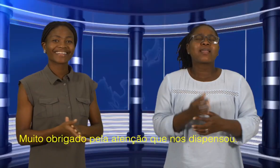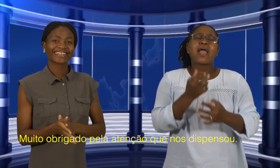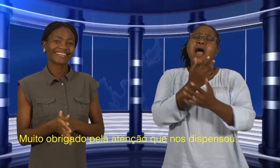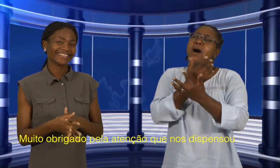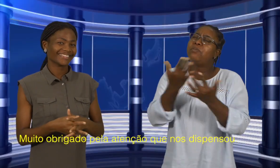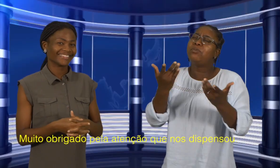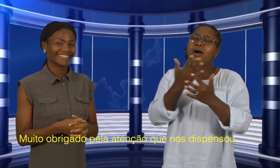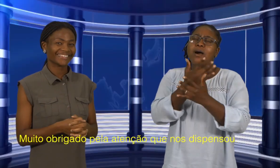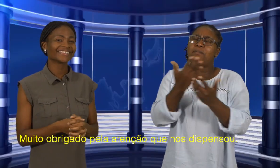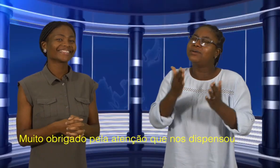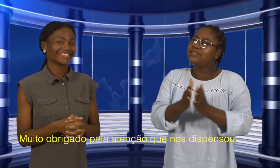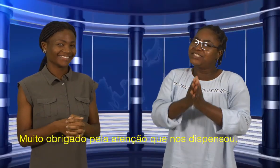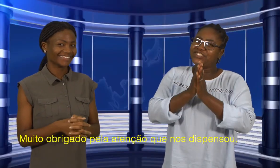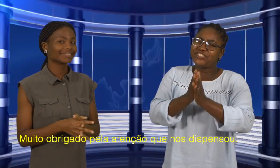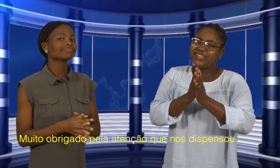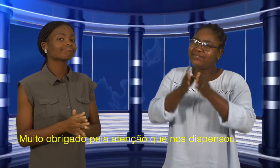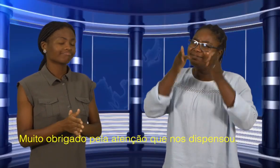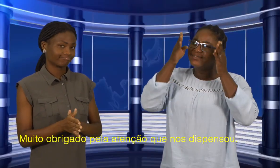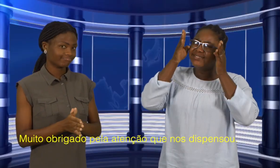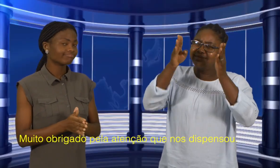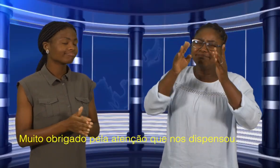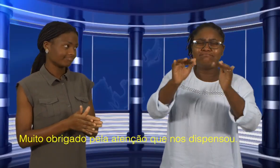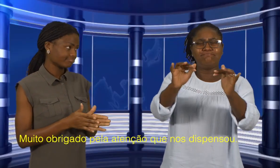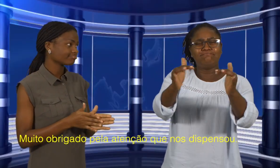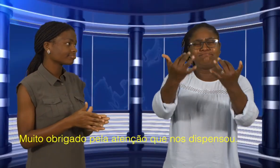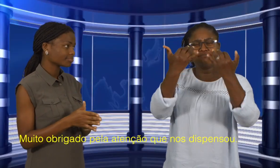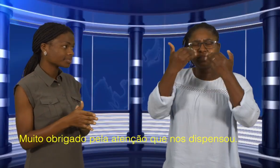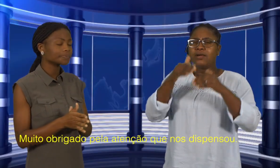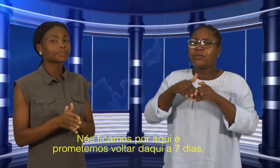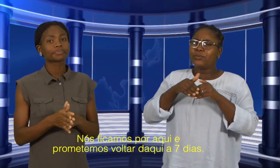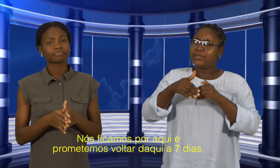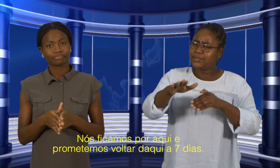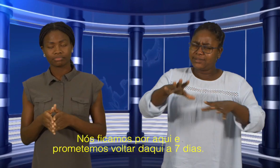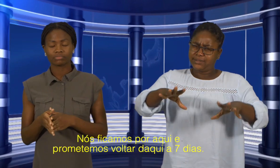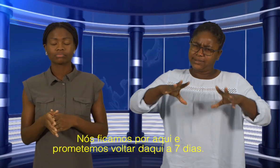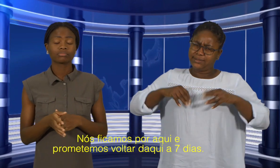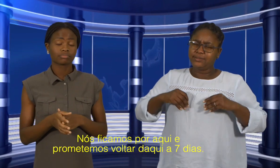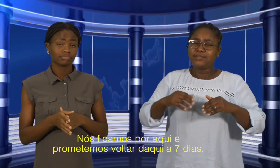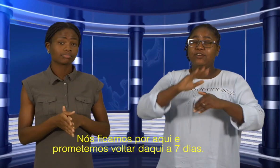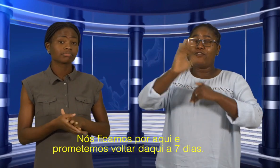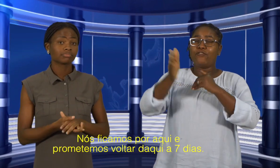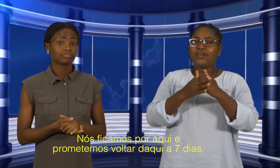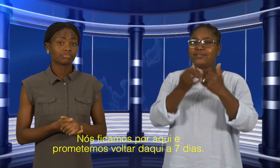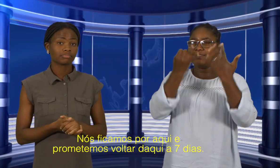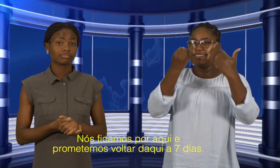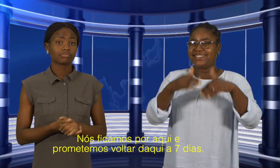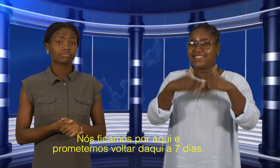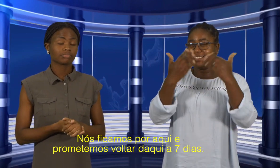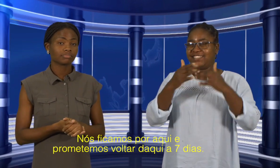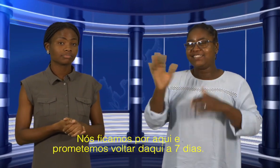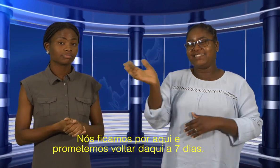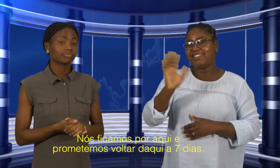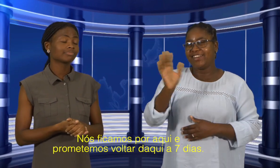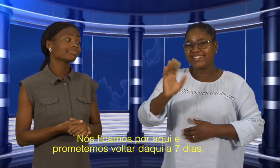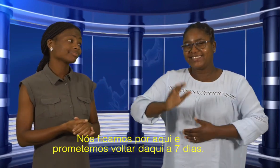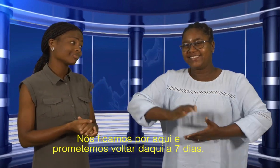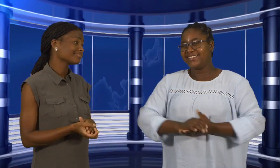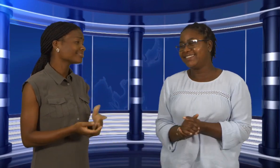Muito obrigada pela atenção que nos dispensou. Nós ficamos por aqui e prometemos voltar daqui a 7 dias.